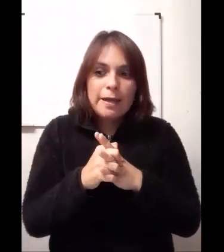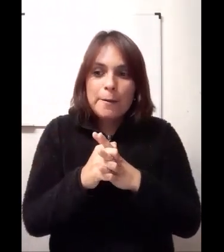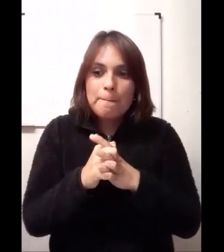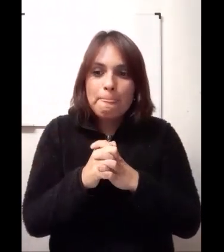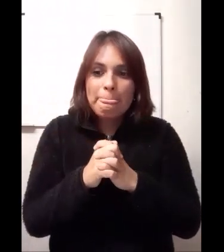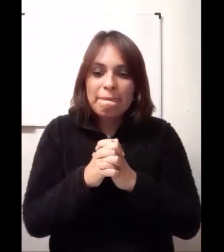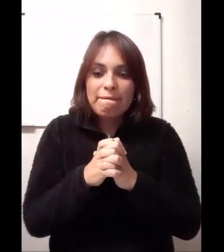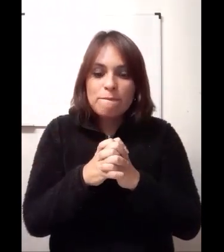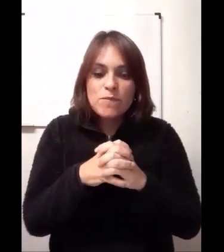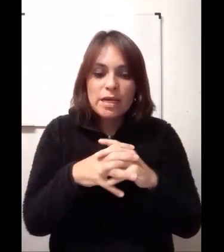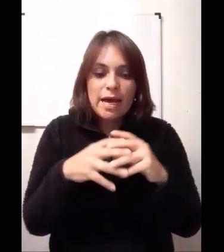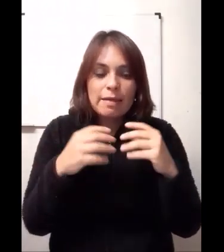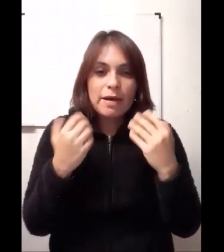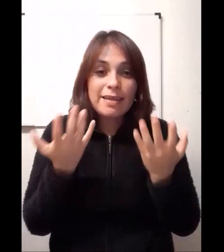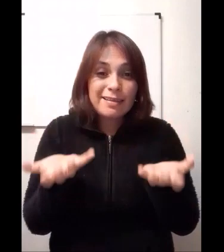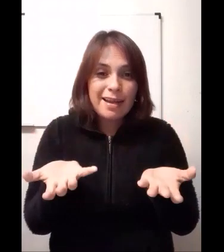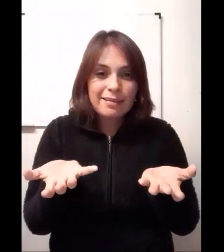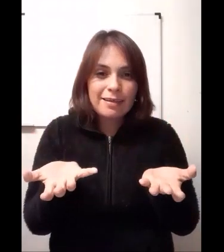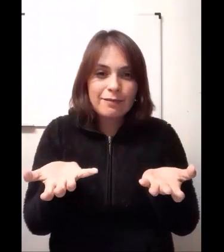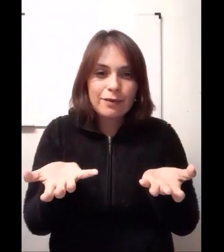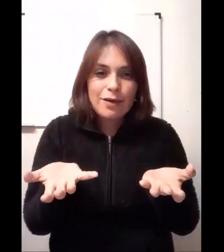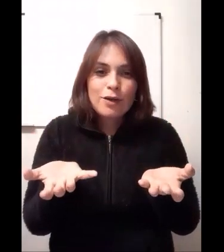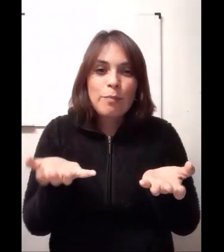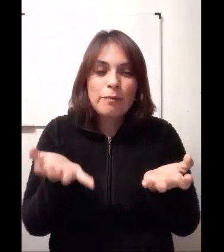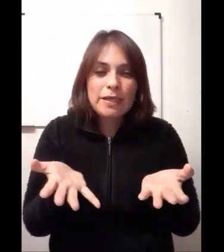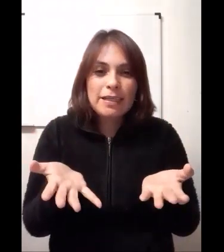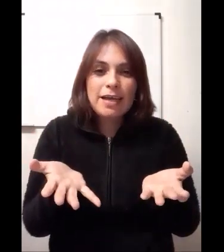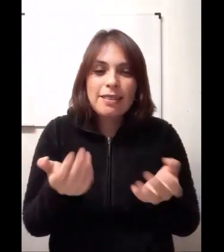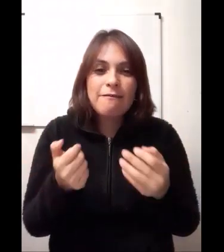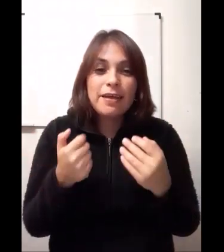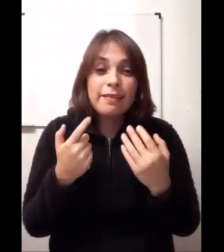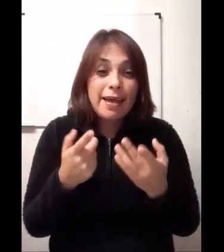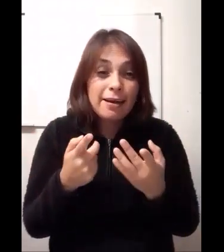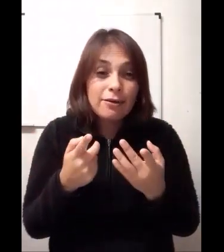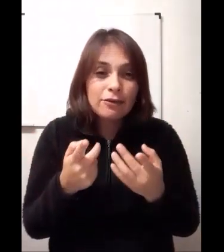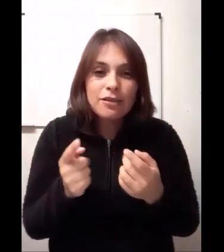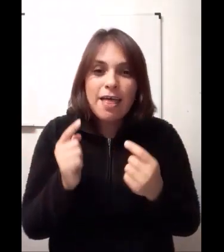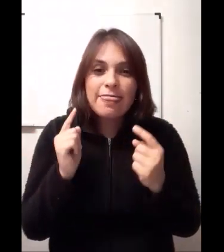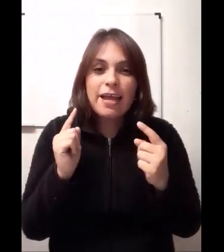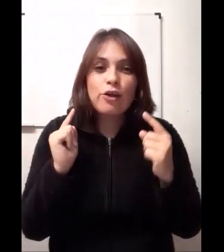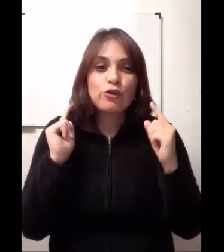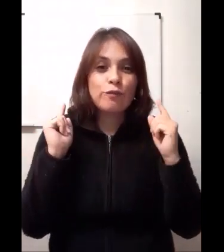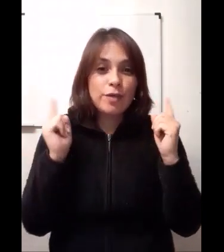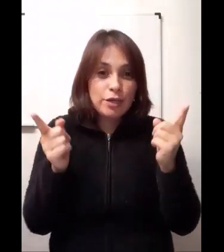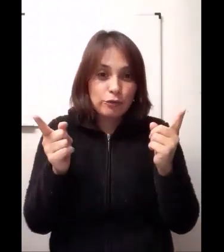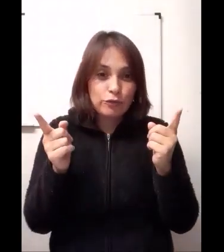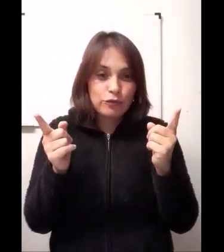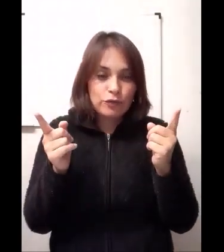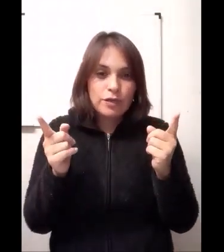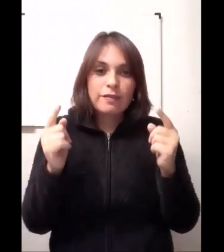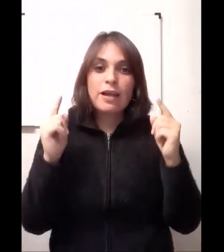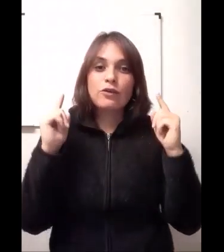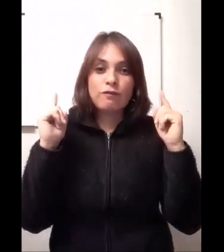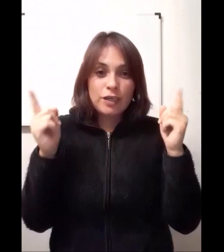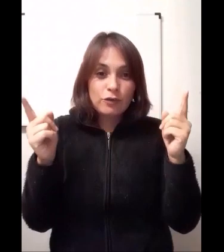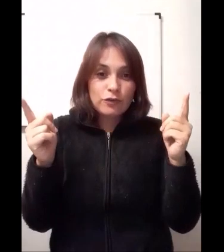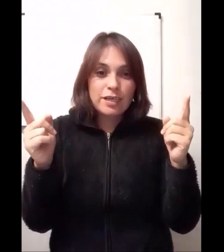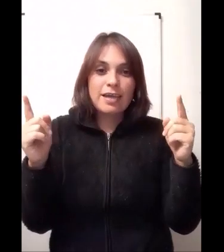además de estar activos, nos permite defendernos de los virus, de los virus que